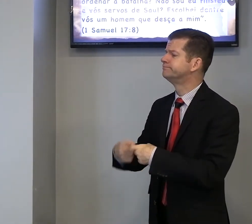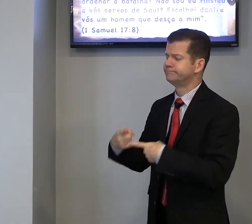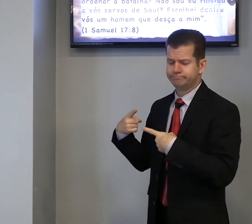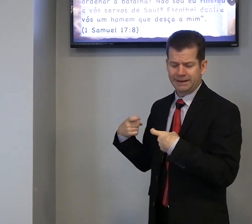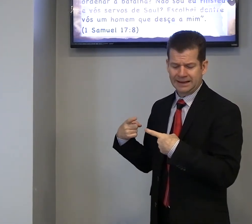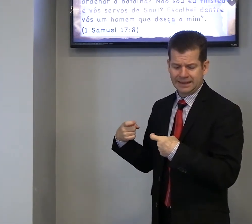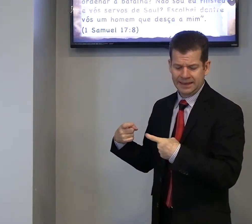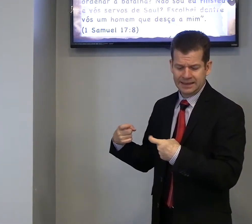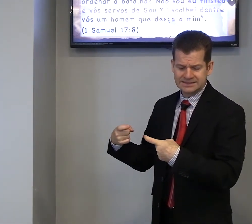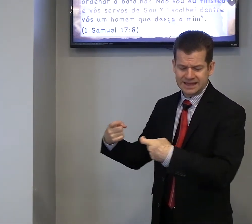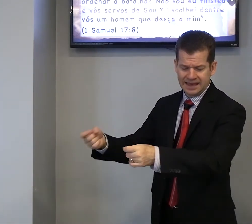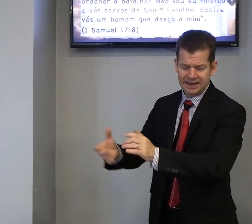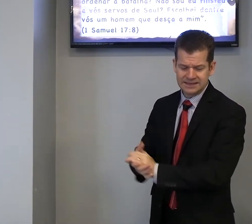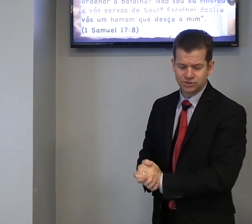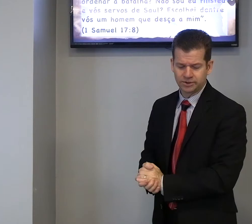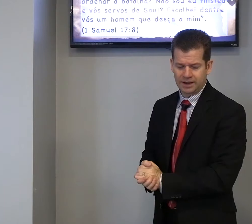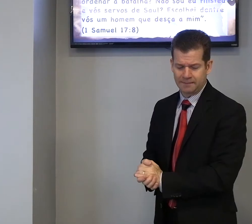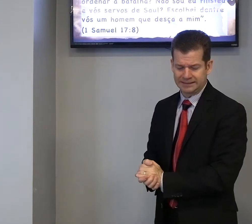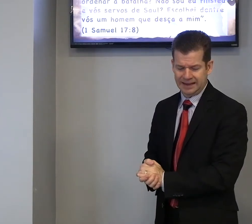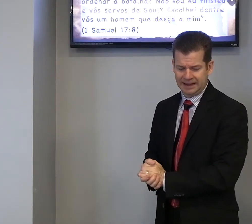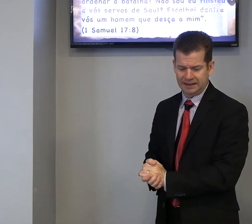para que, saireis, ordenar batalha,